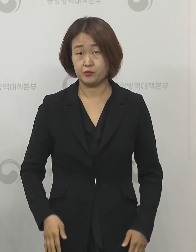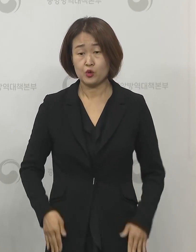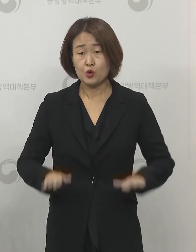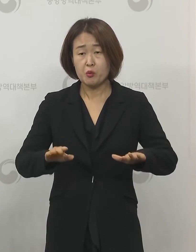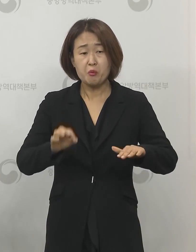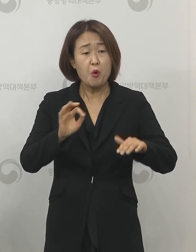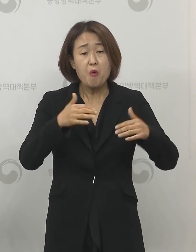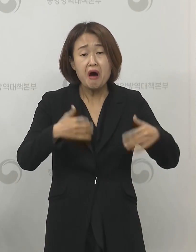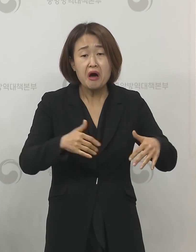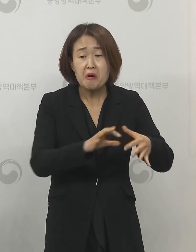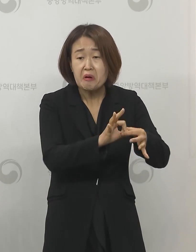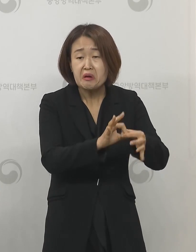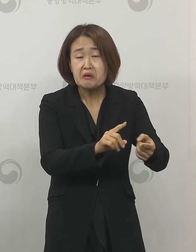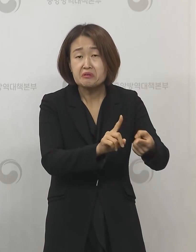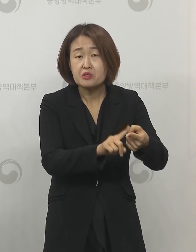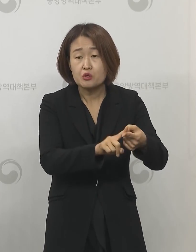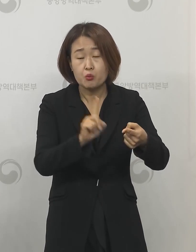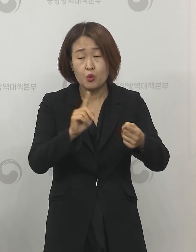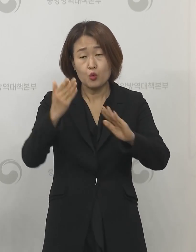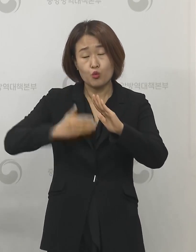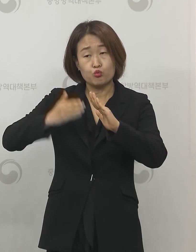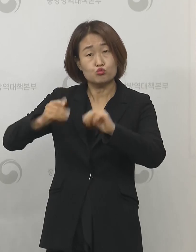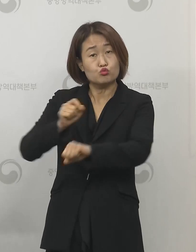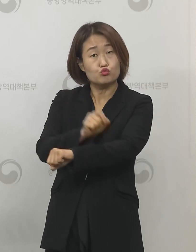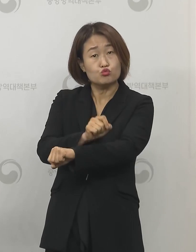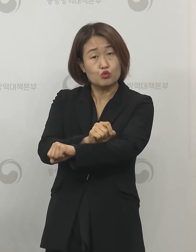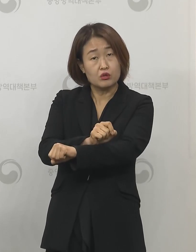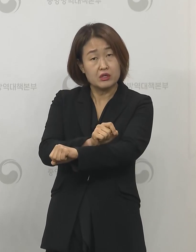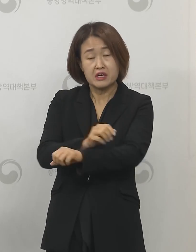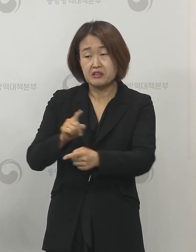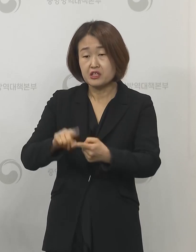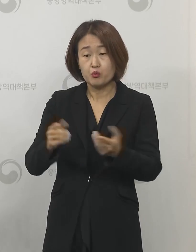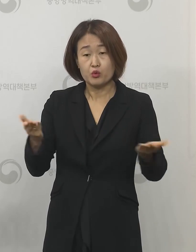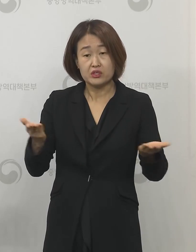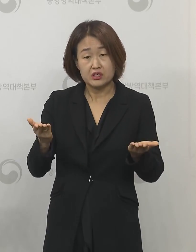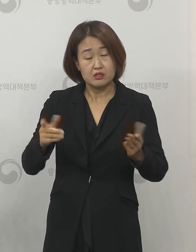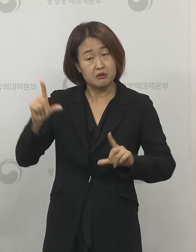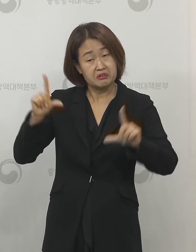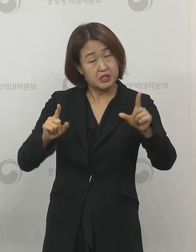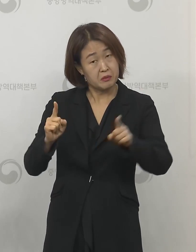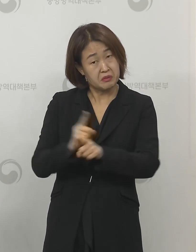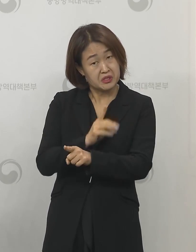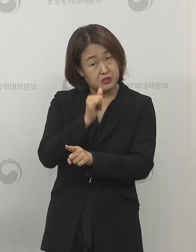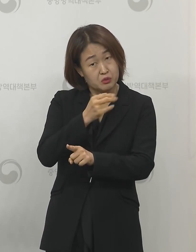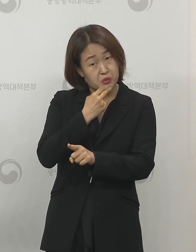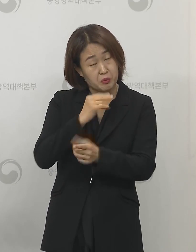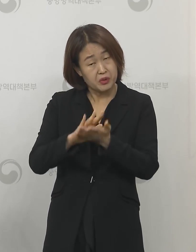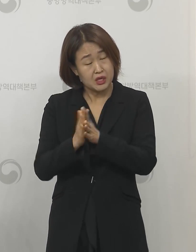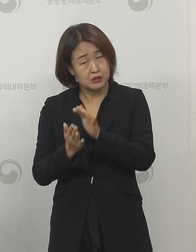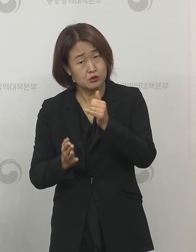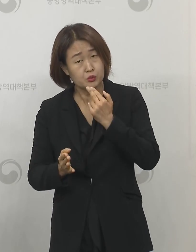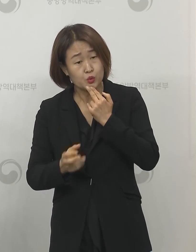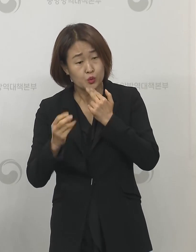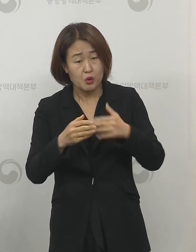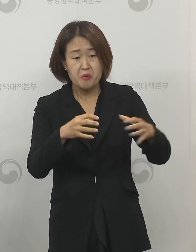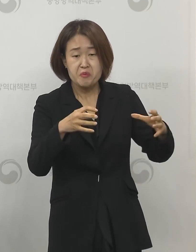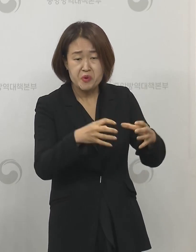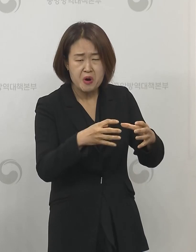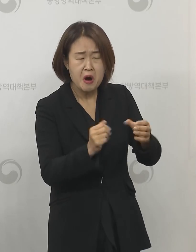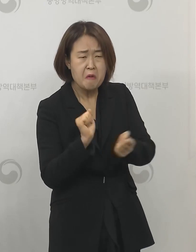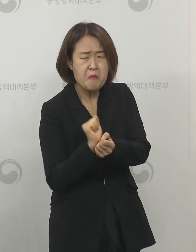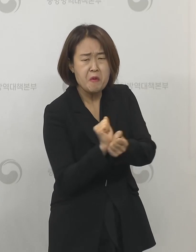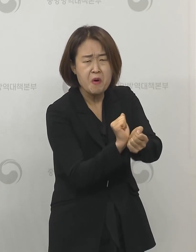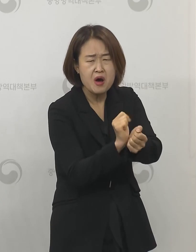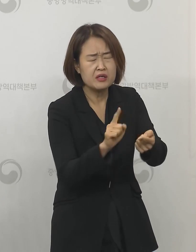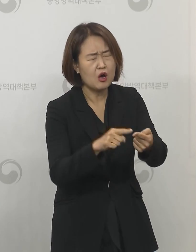완화 조치와 관련해 공무원들에 대한 근무 형태는 변화가 있는지 하나와 또 집단 감염이 우려되는